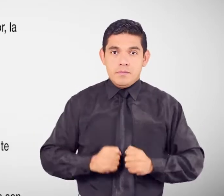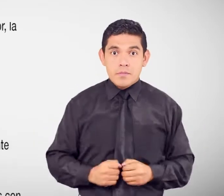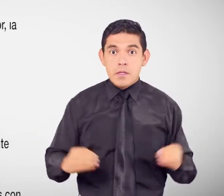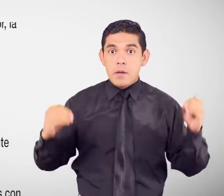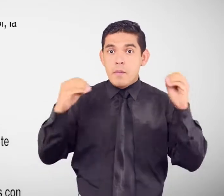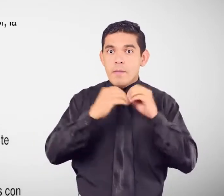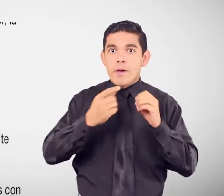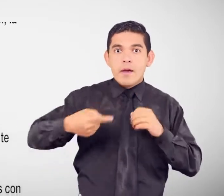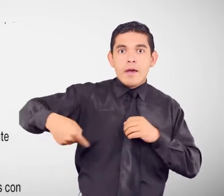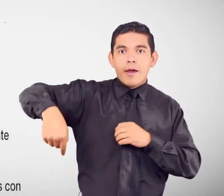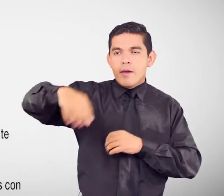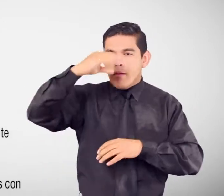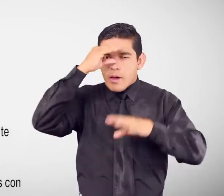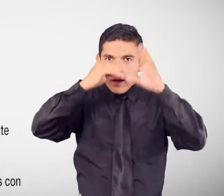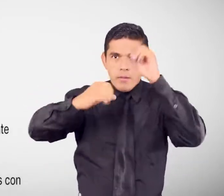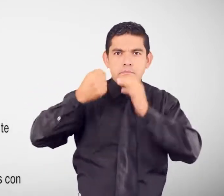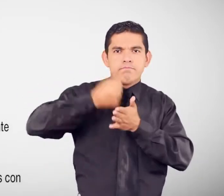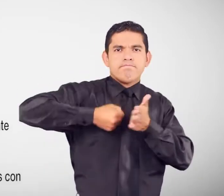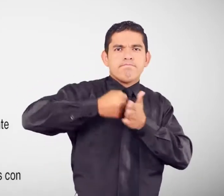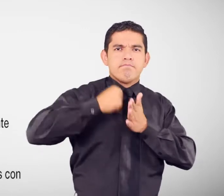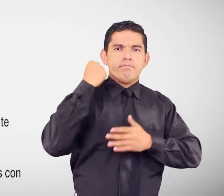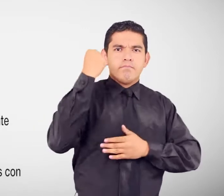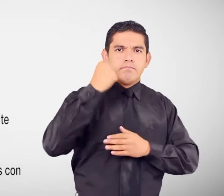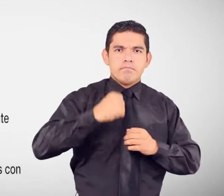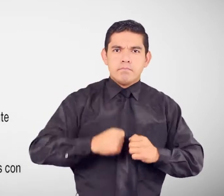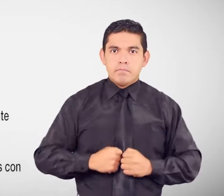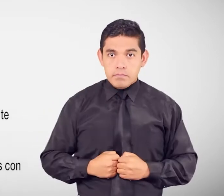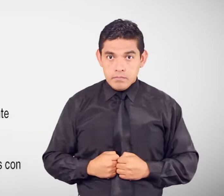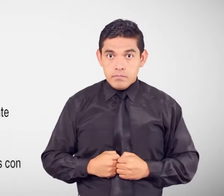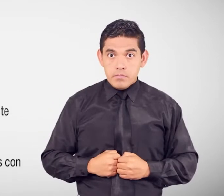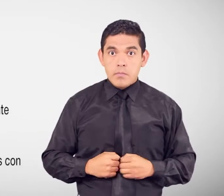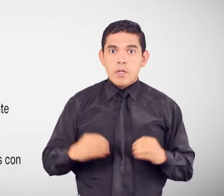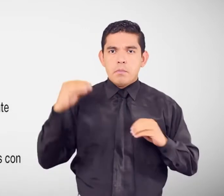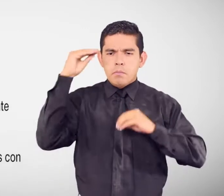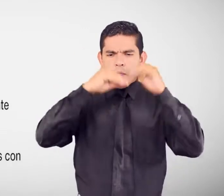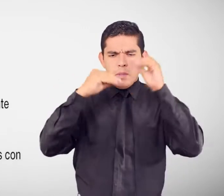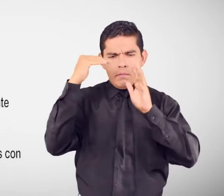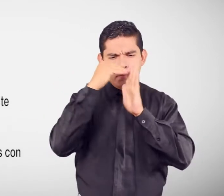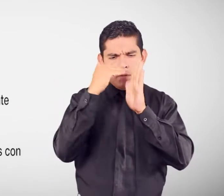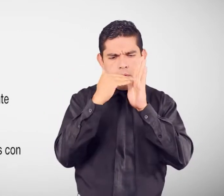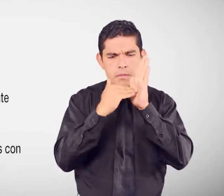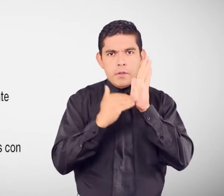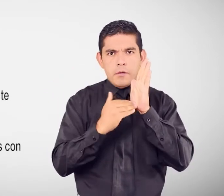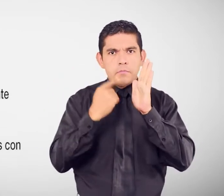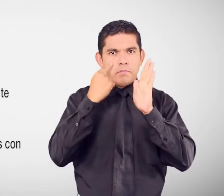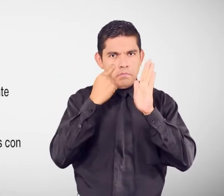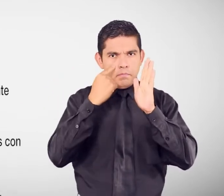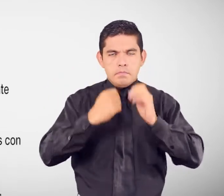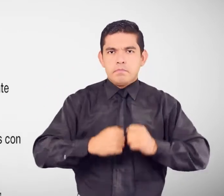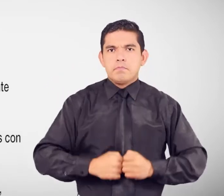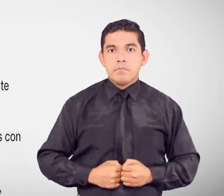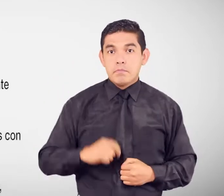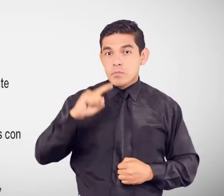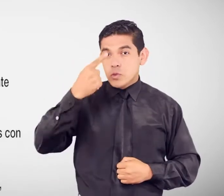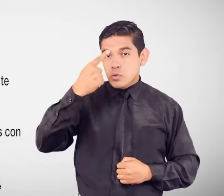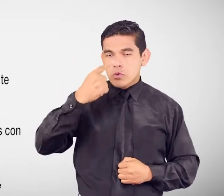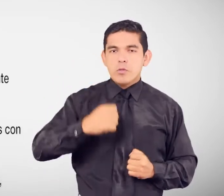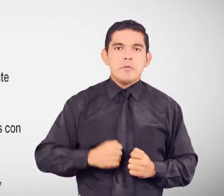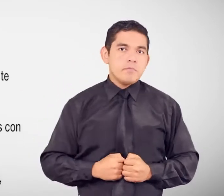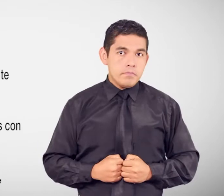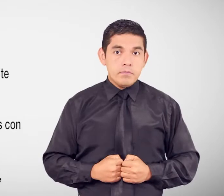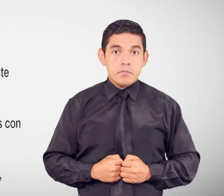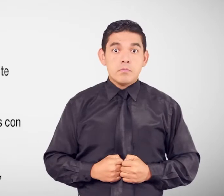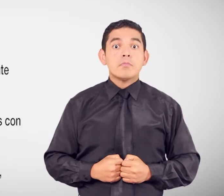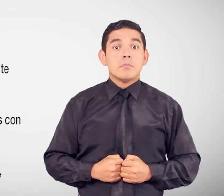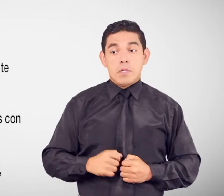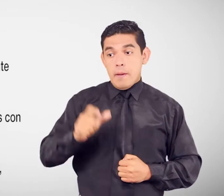para que conozcan y exijan sus derechos. Están estructuradas en base al siguiente contenido. 1. Cuando los